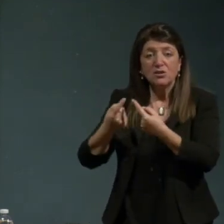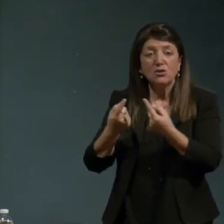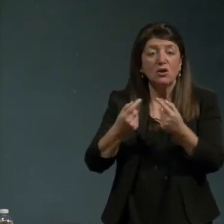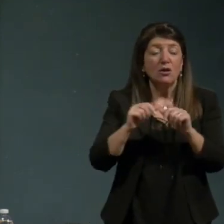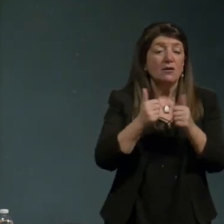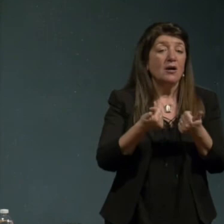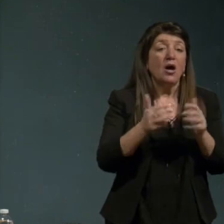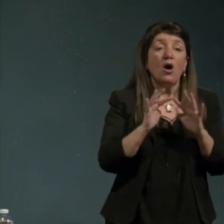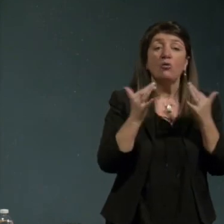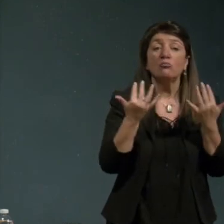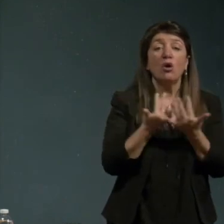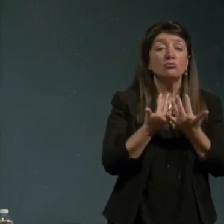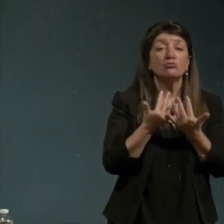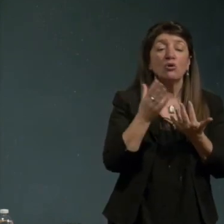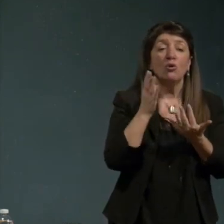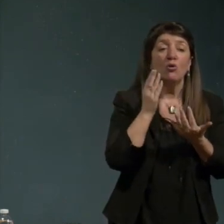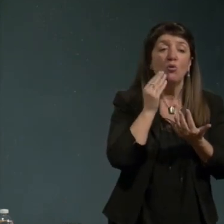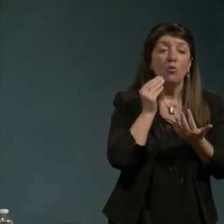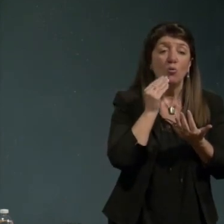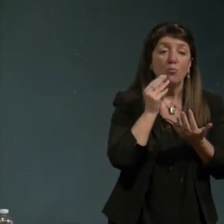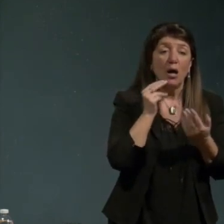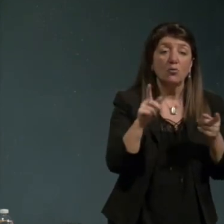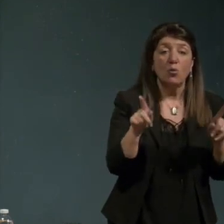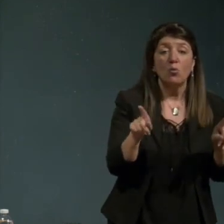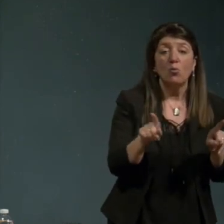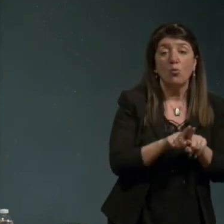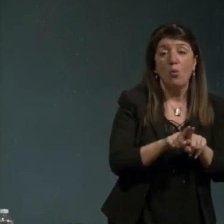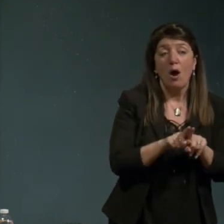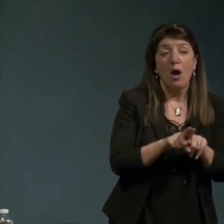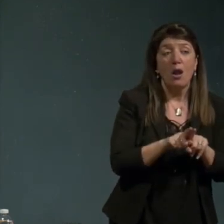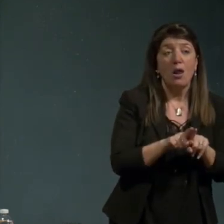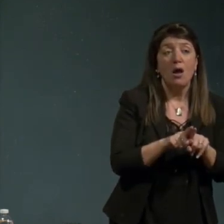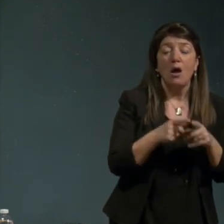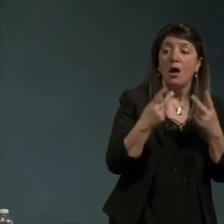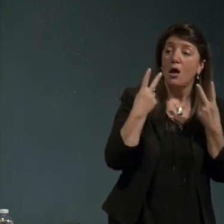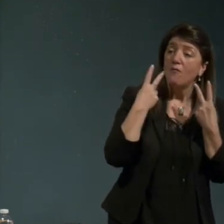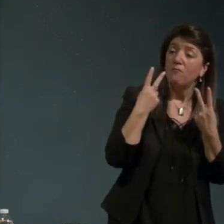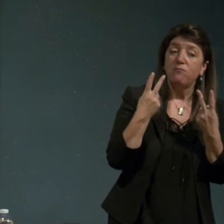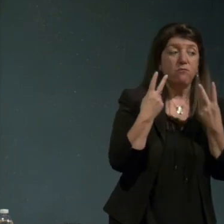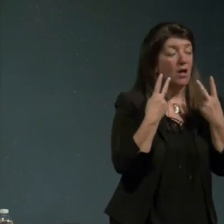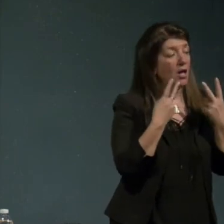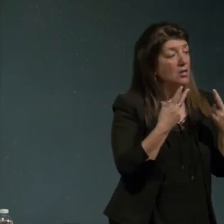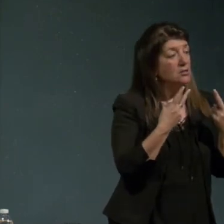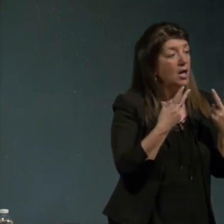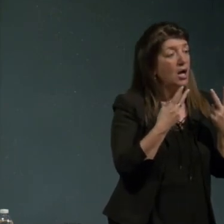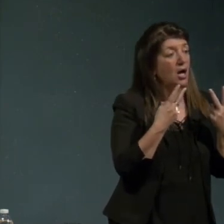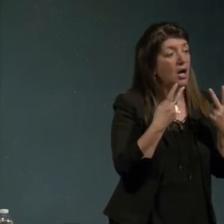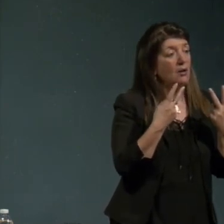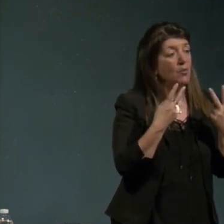e nel mondo umano lo stesso diciamo questa relazione inestricabile